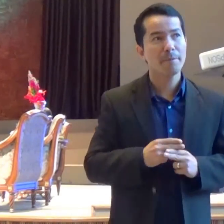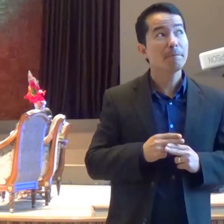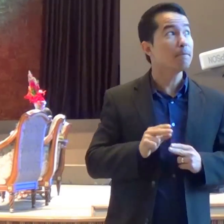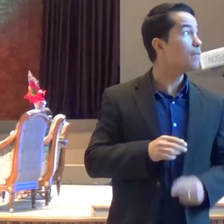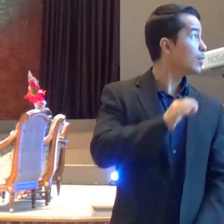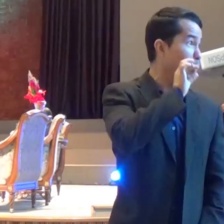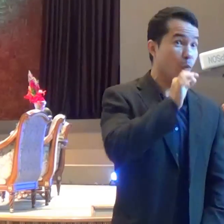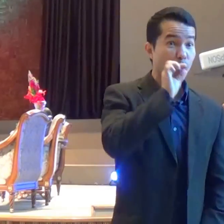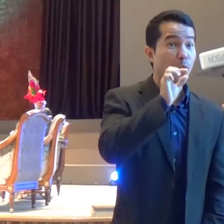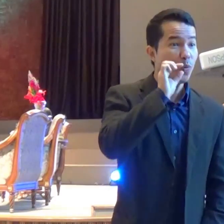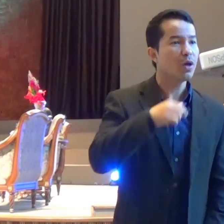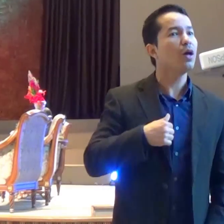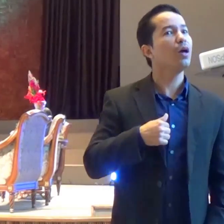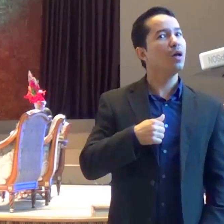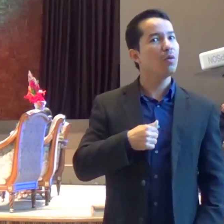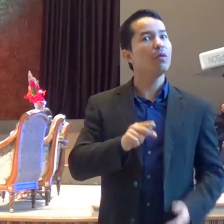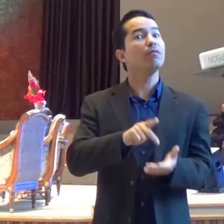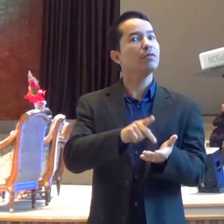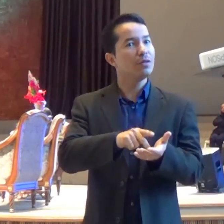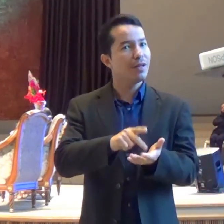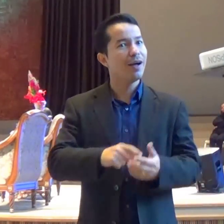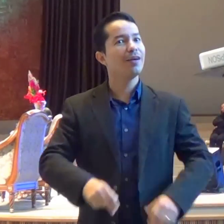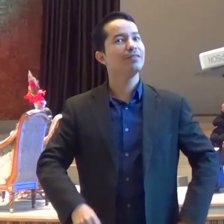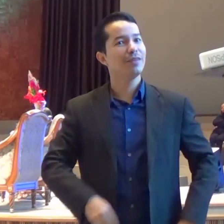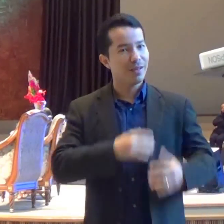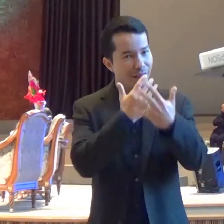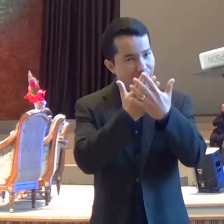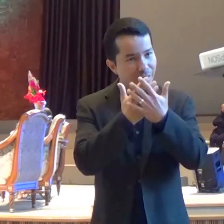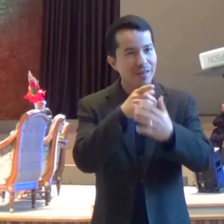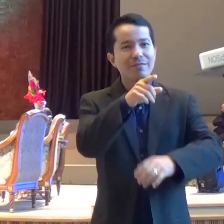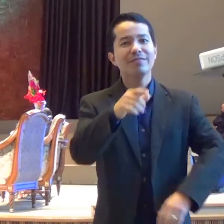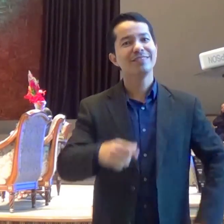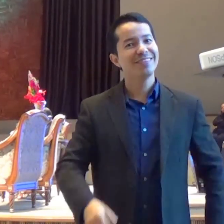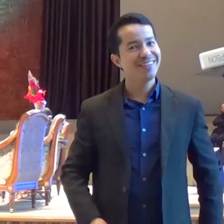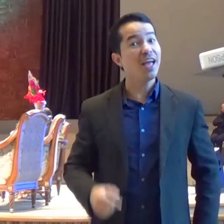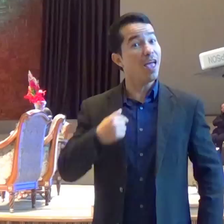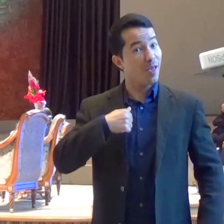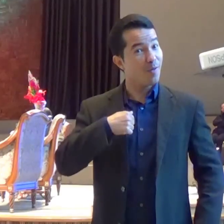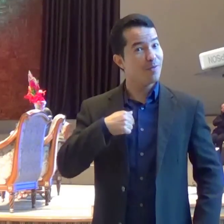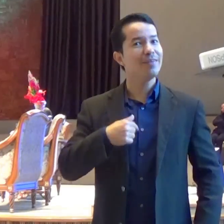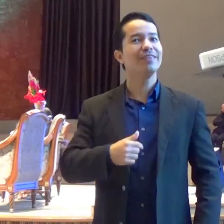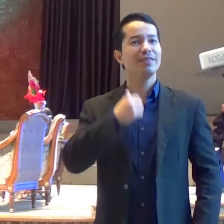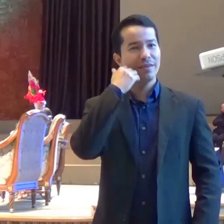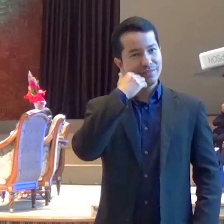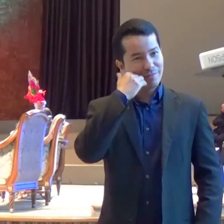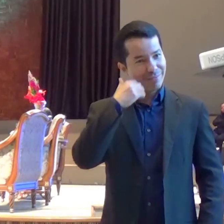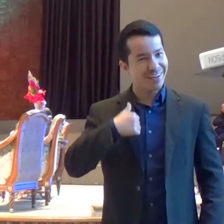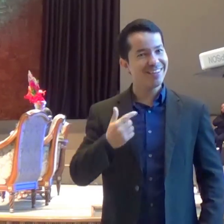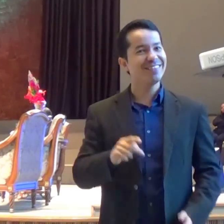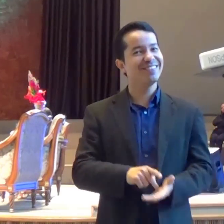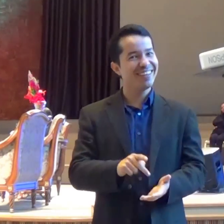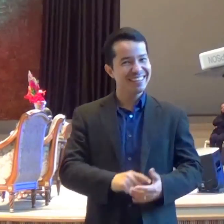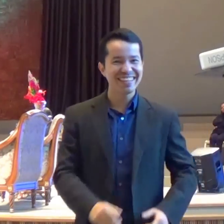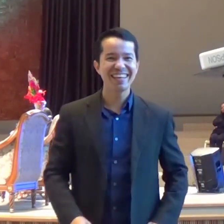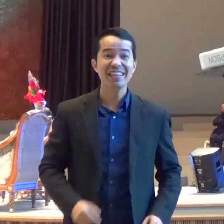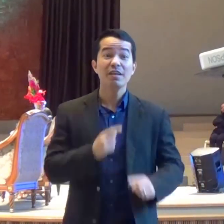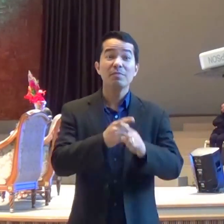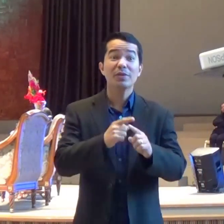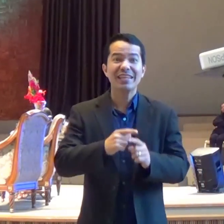ia tomar o suquinho de uva É verdade Para mim ceia significava Suco de